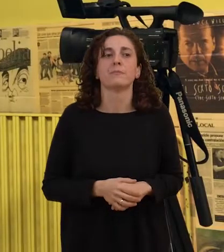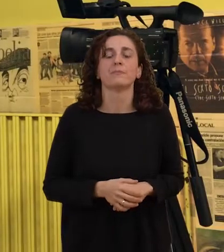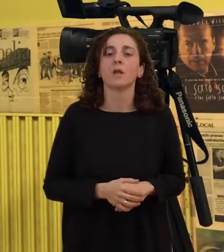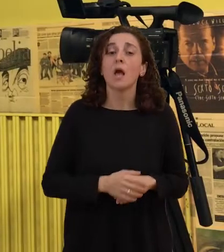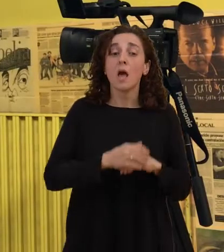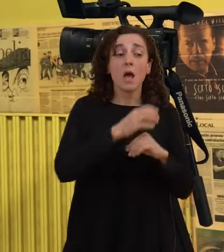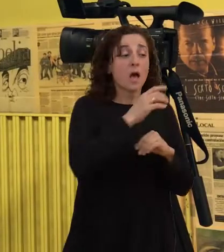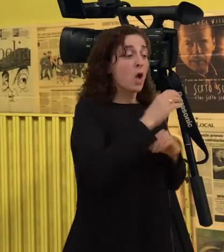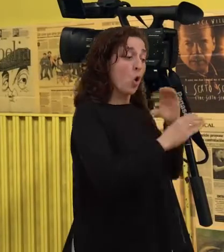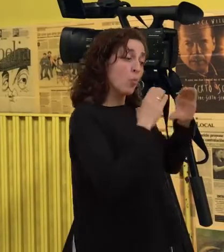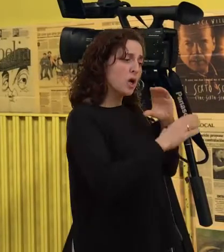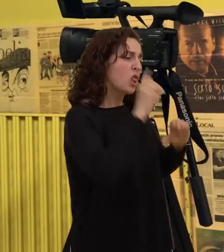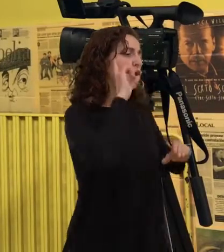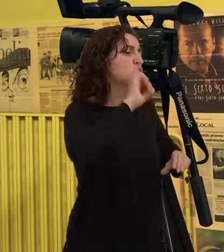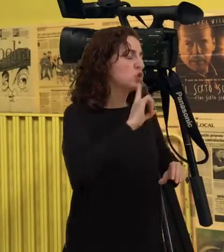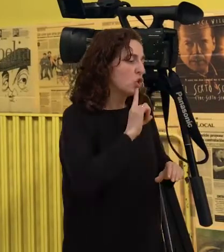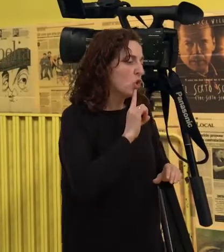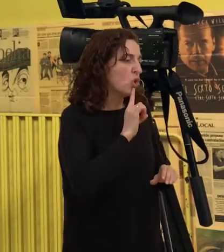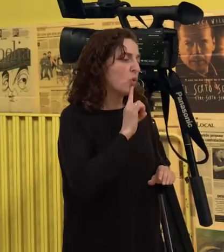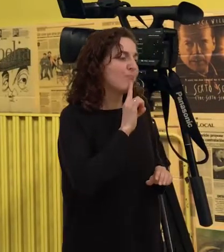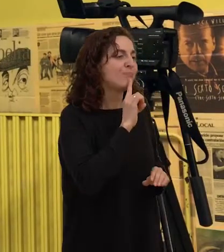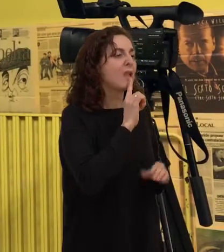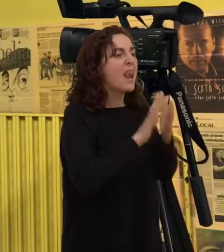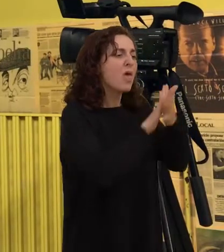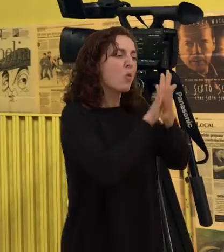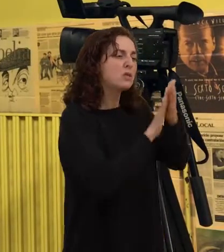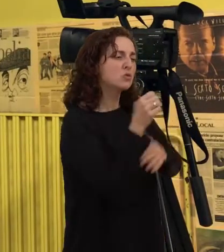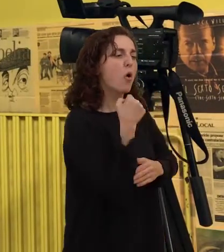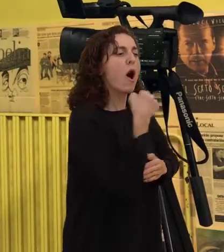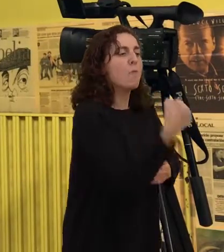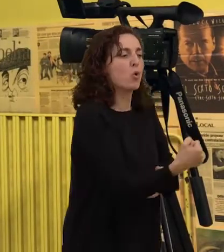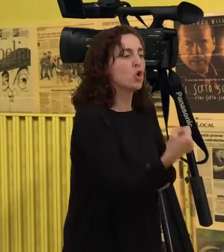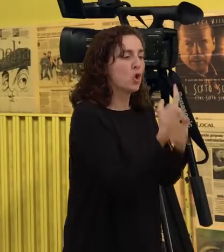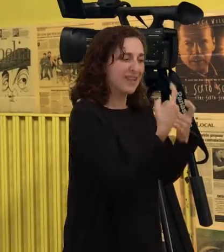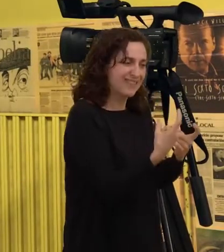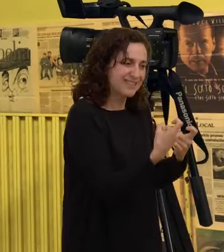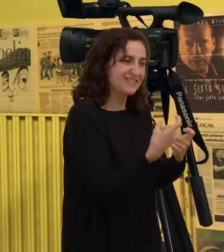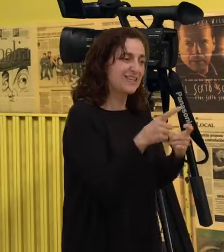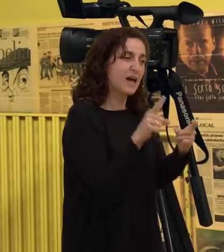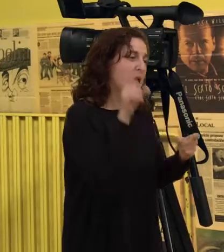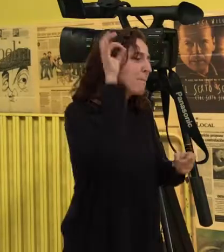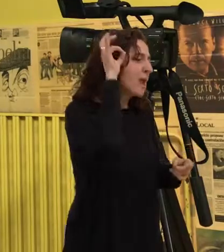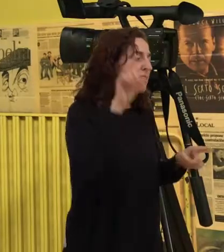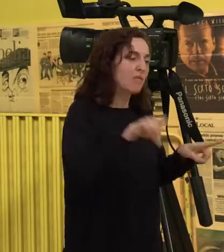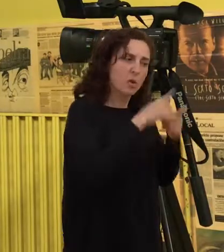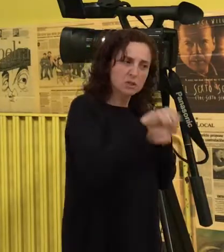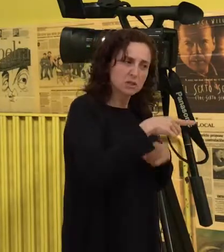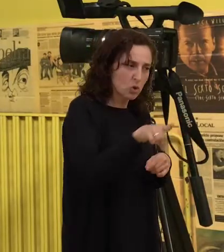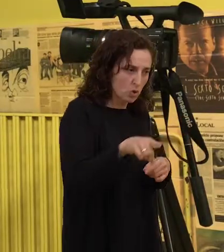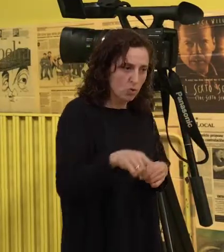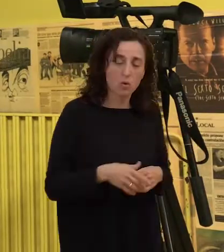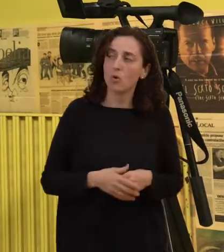entre sordos segue apoiándose de todos modos, hai ou non implante en a lengua de signos? Sí,